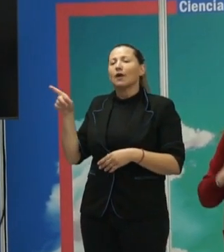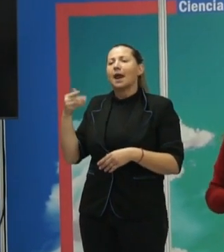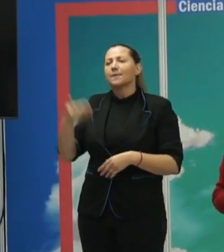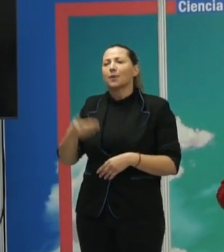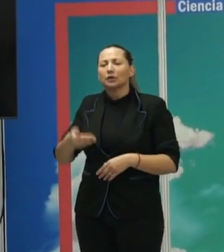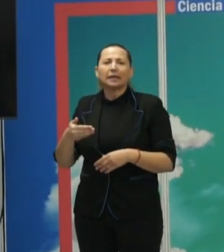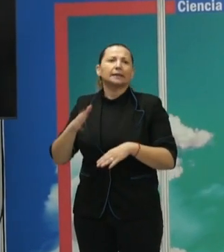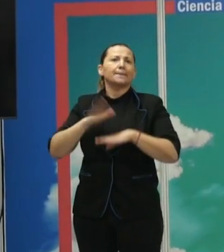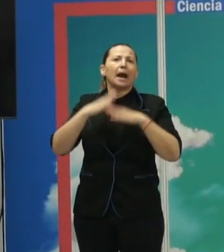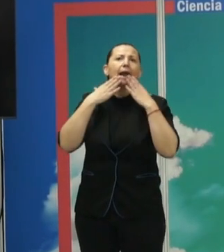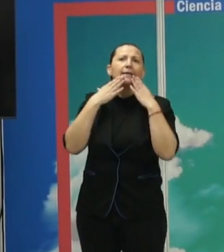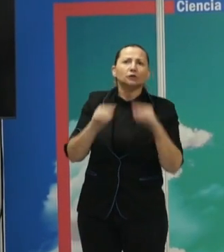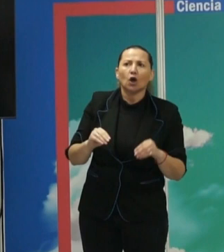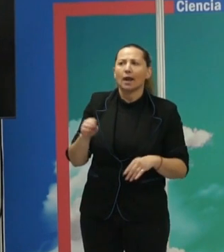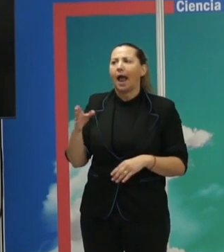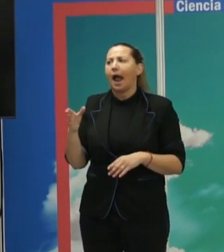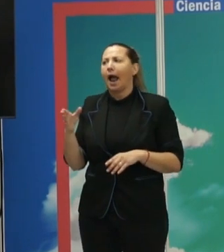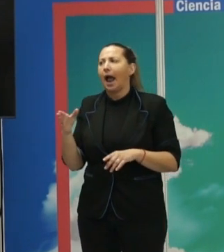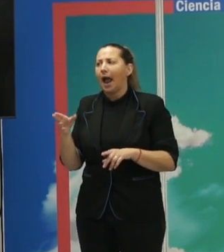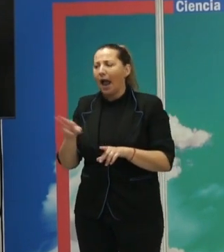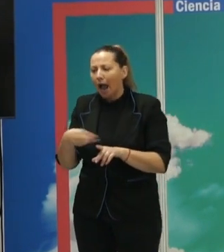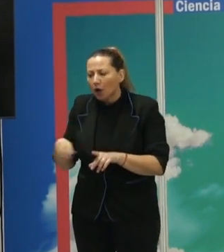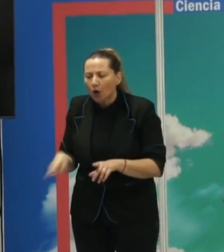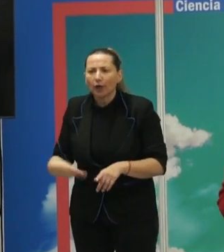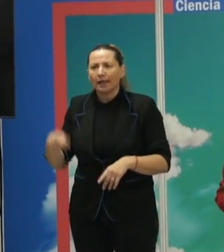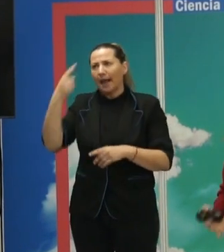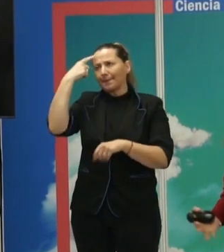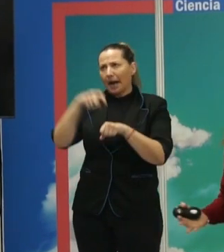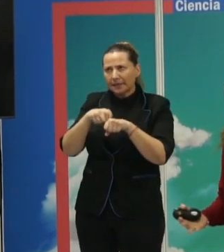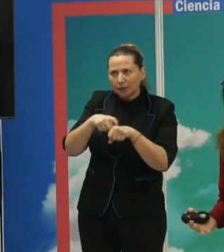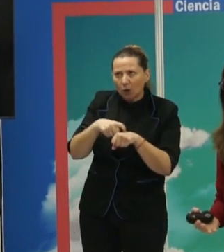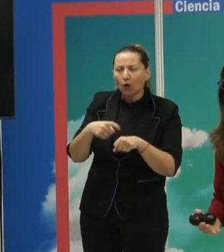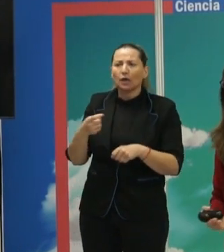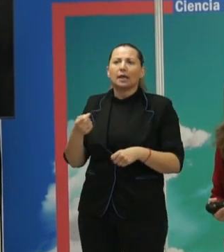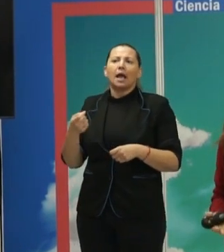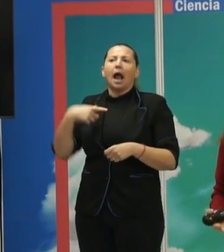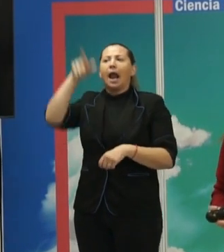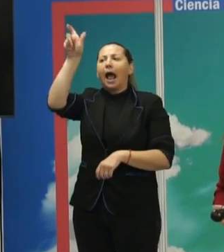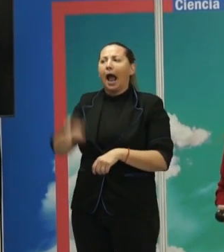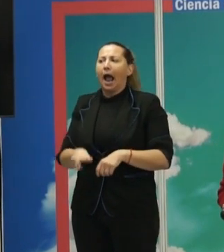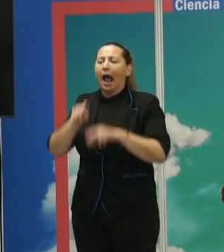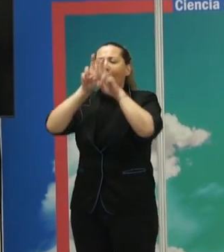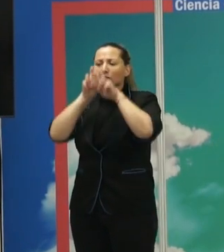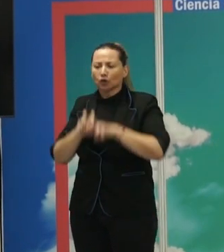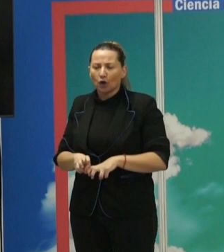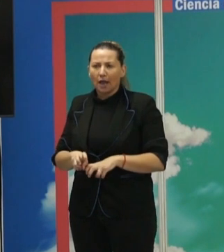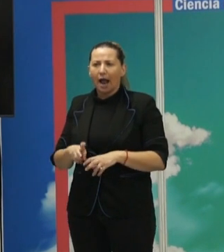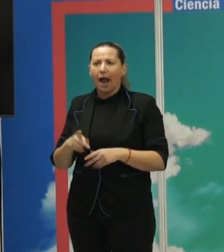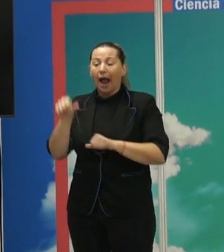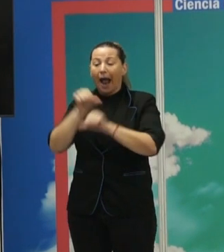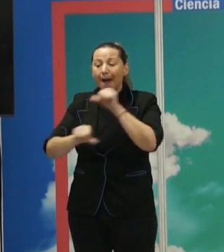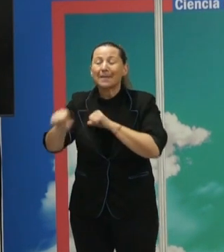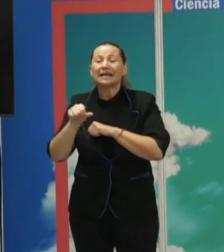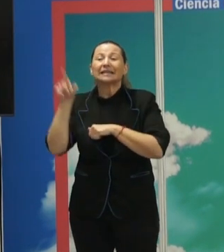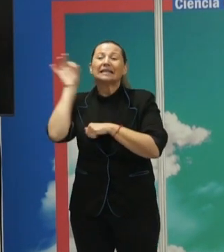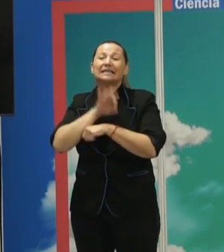historia, la regiología, la sociología, la psicología, la antropología, a partir sobre todo del siglo XIX, más que nada porque